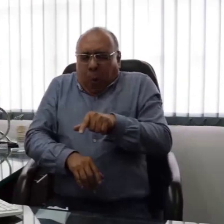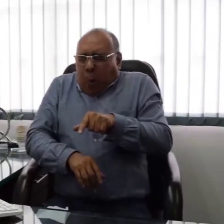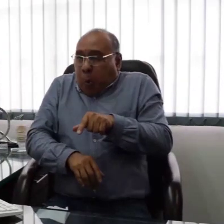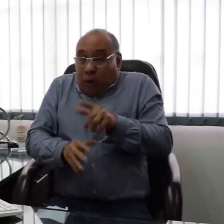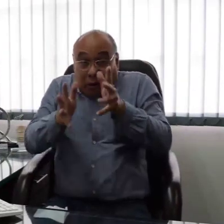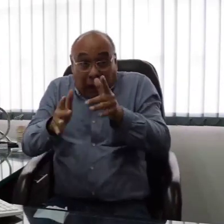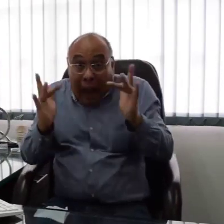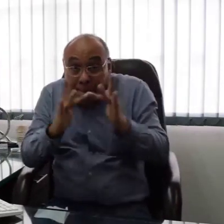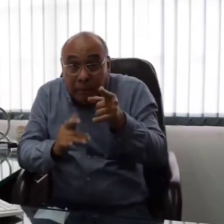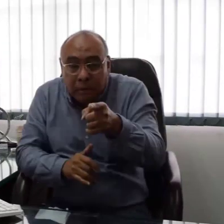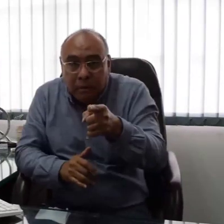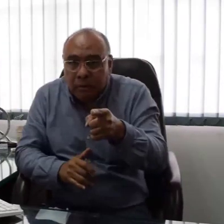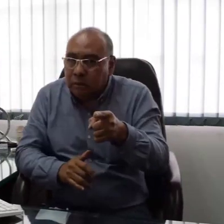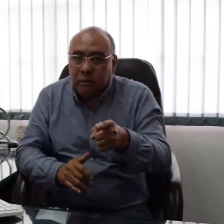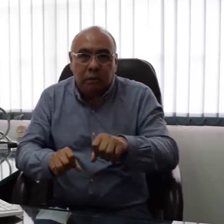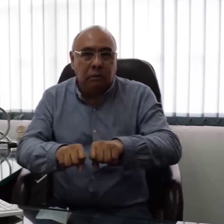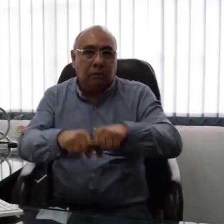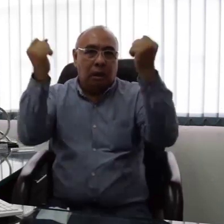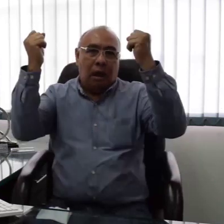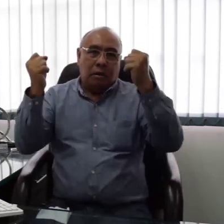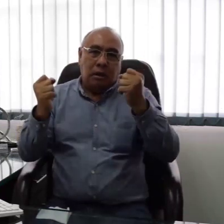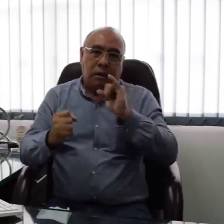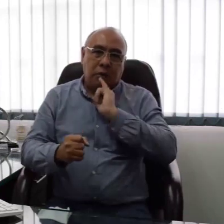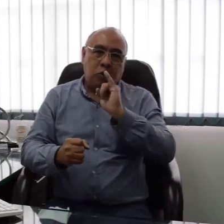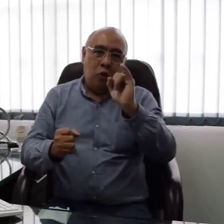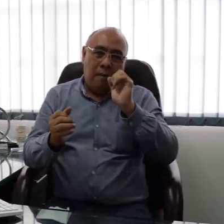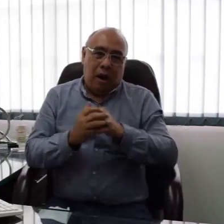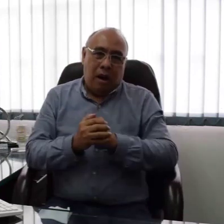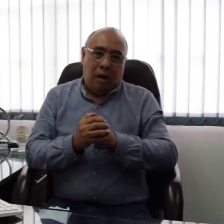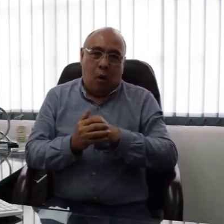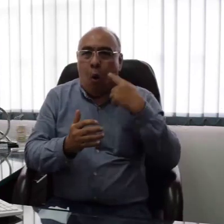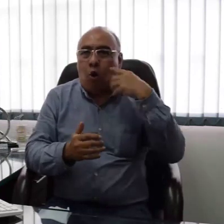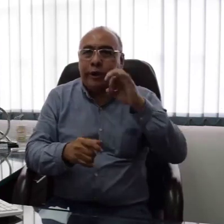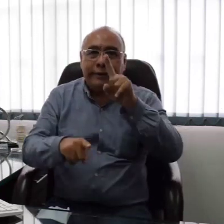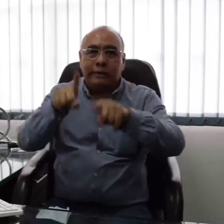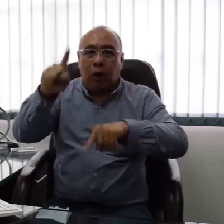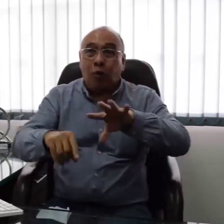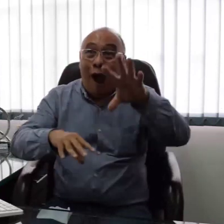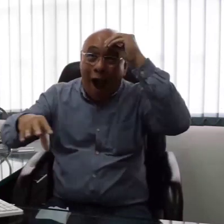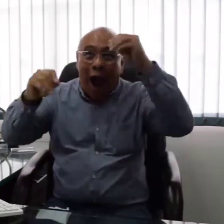Ustedes han visto como lo hacen algunas personas enseñan señas mientras hablan el español.